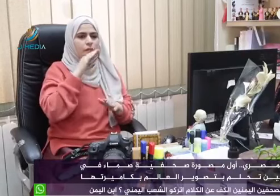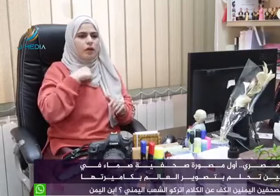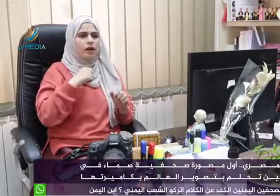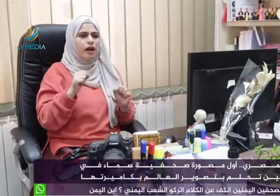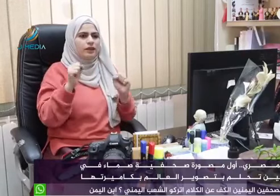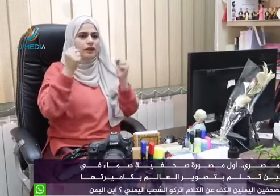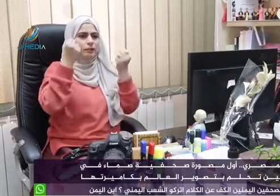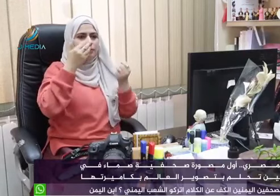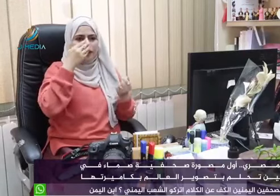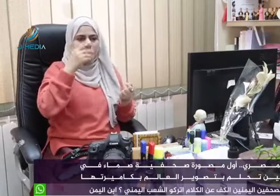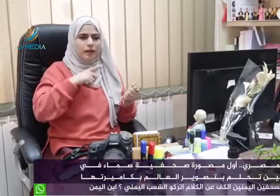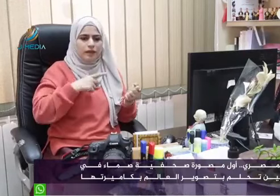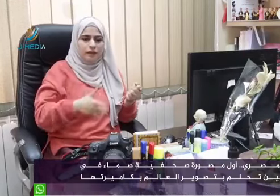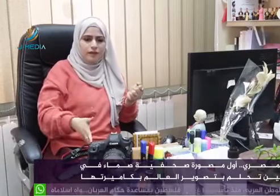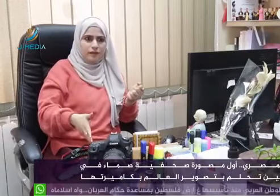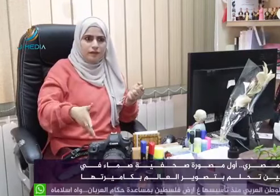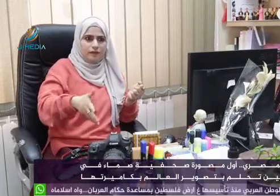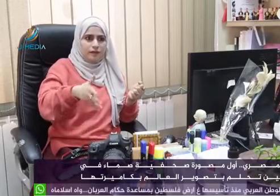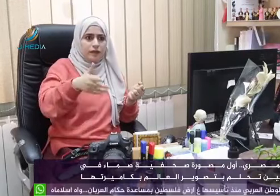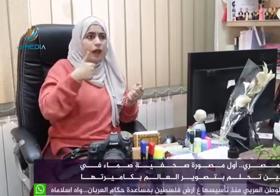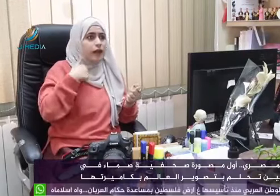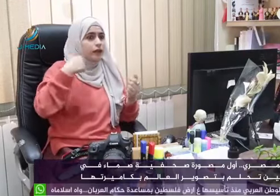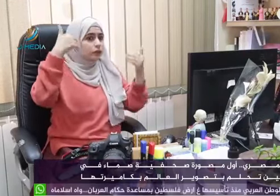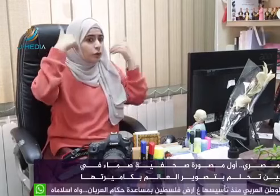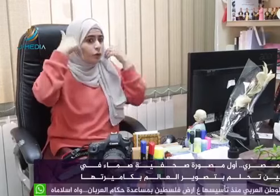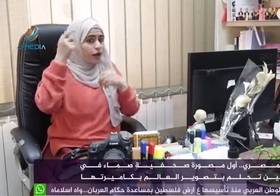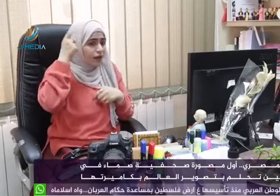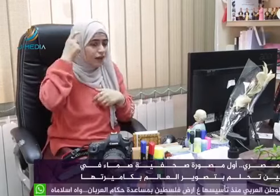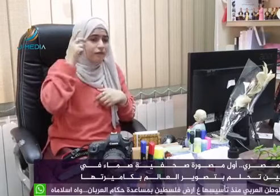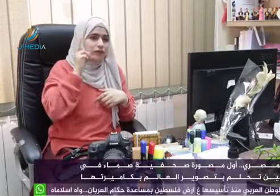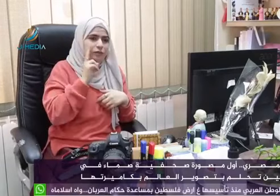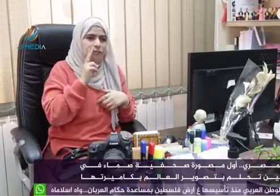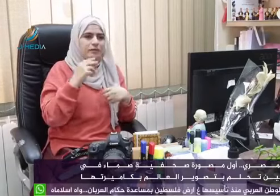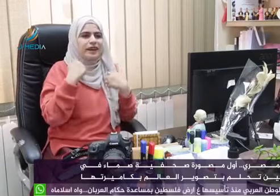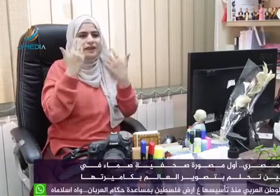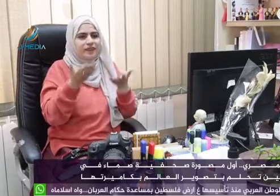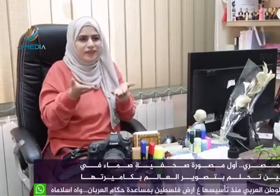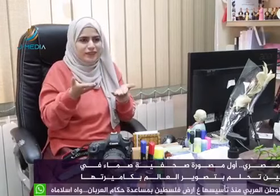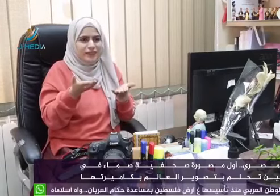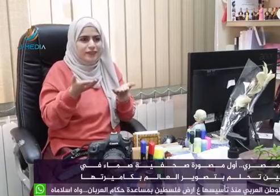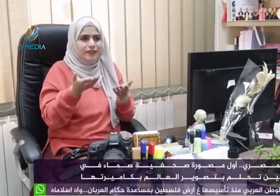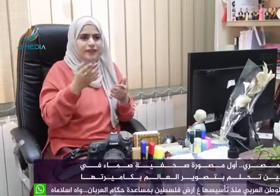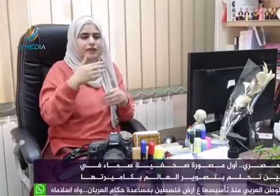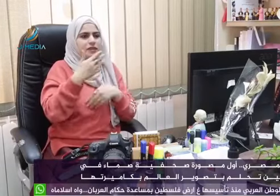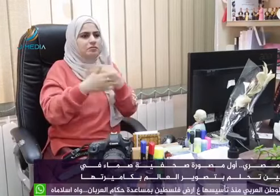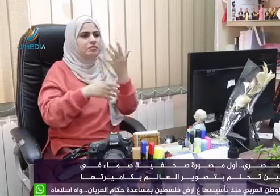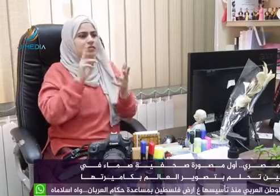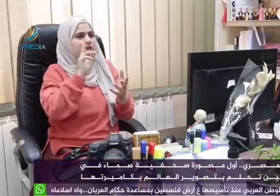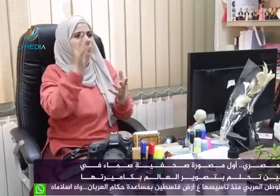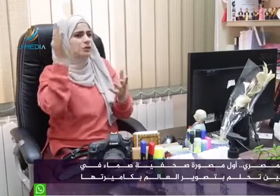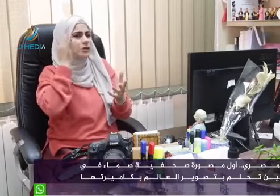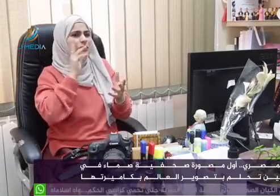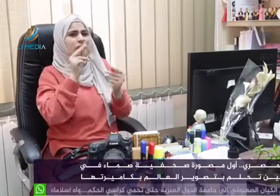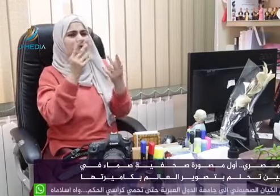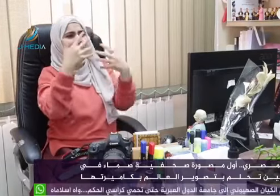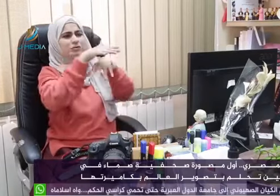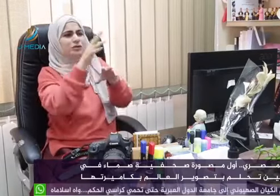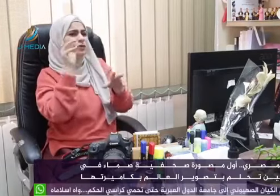بينادوا علي وأبوي كان بعصب أني ما برد عليه ما كانوا يعرفوا شو معنى الصوم ولا حتى أنا ولا